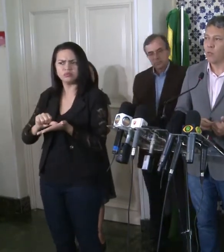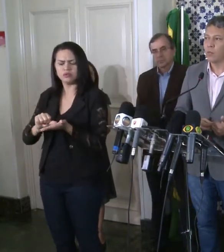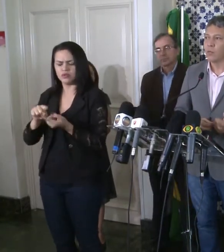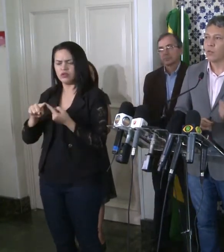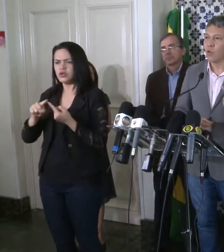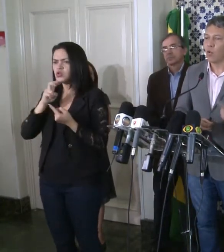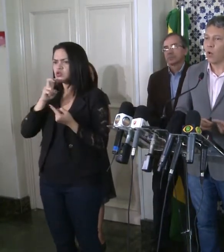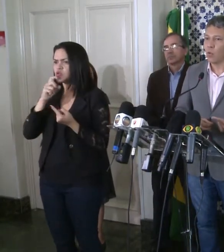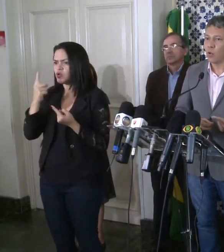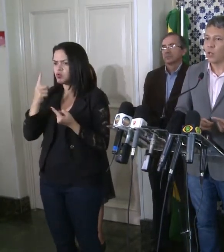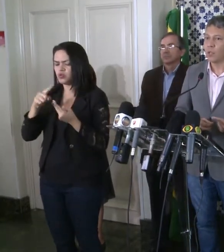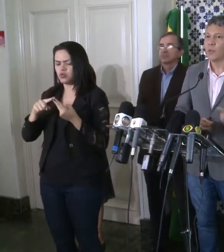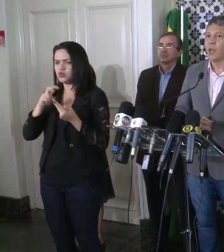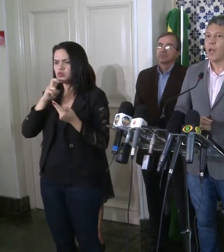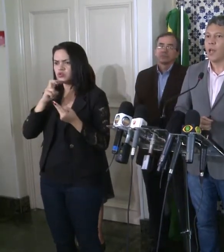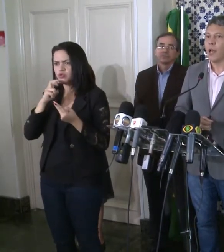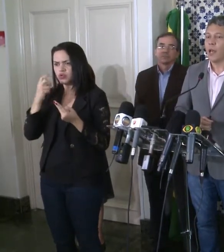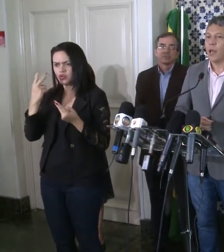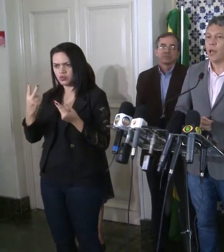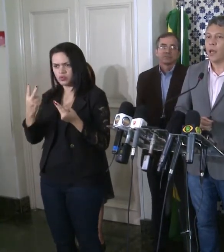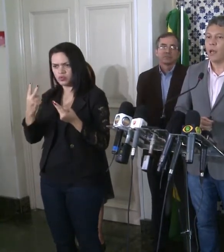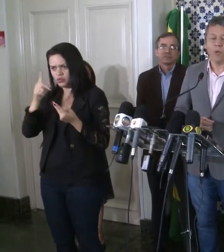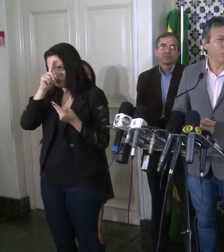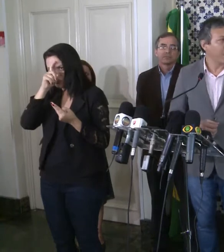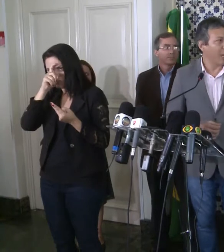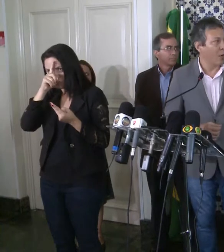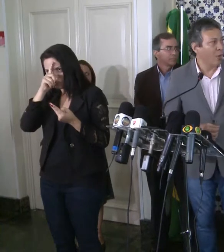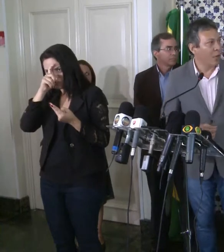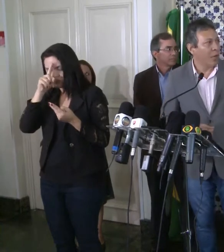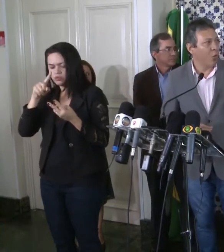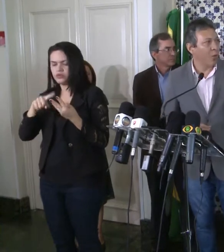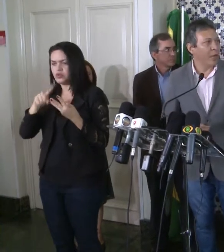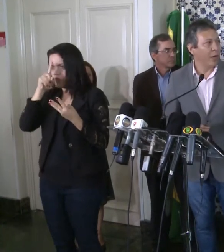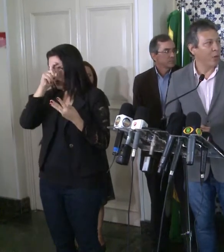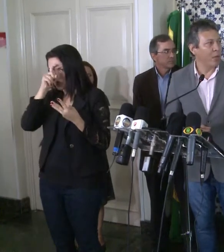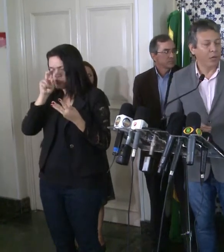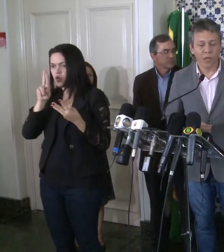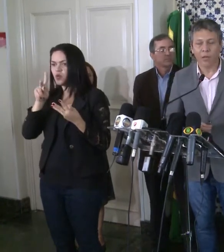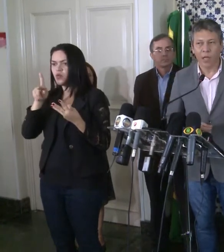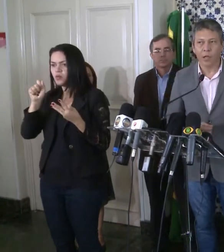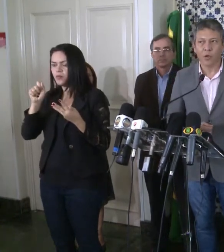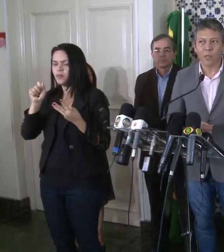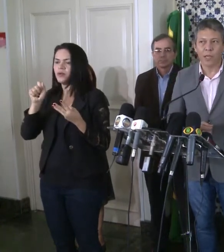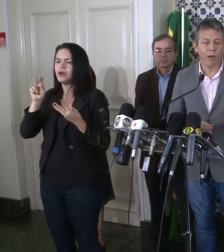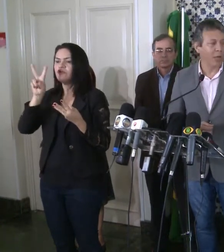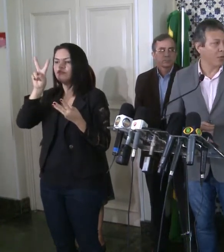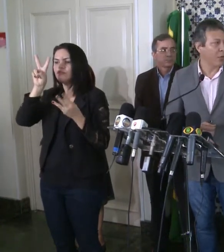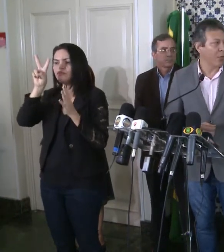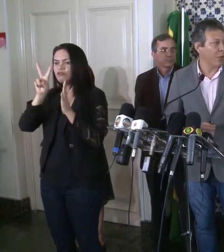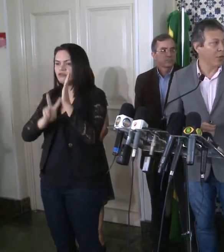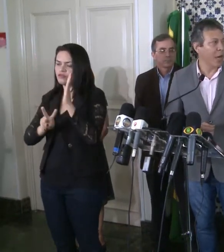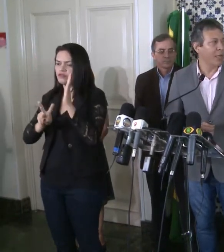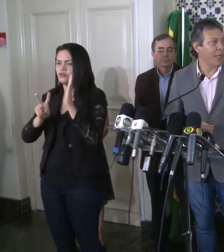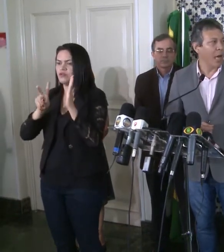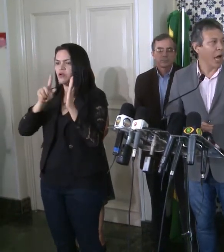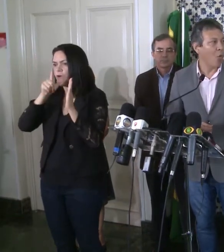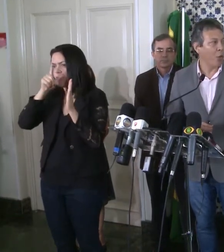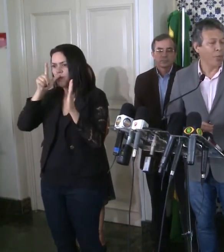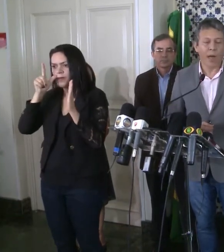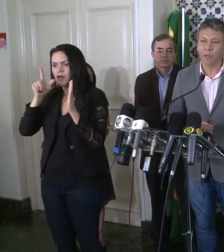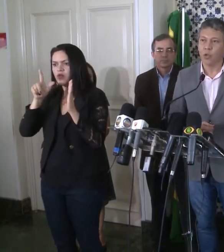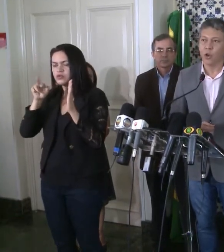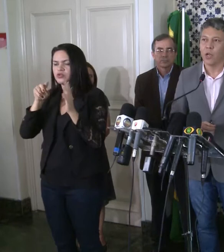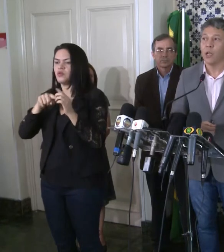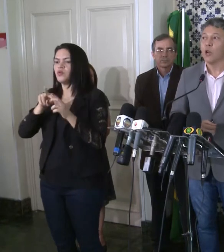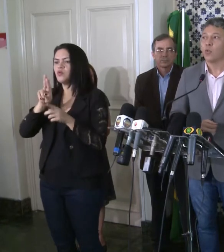Socorrão 1, Socorrão 2, o hospital da UPA da Vila Luizão, que, na verdade, é um hospital, ele tem um centro de hemodiálise, a